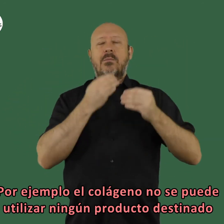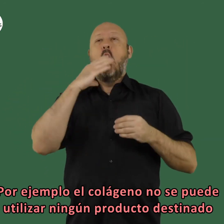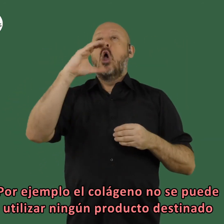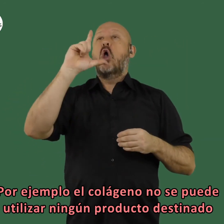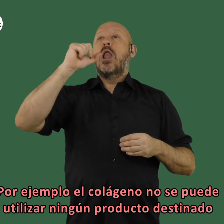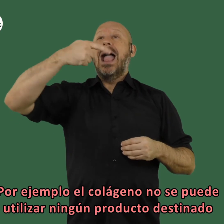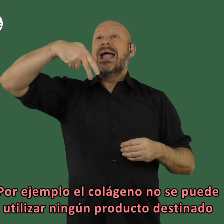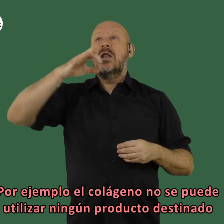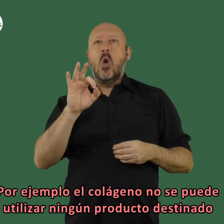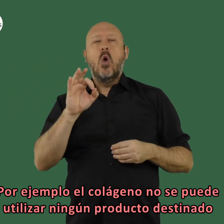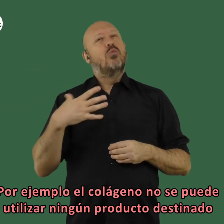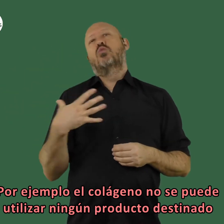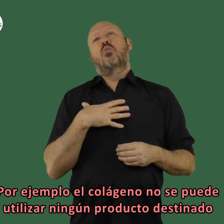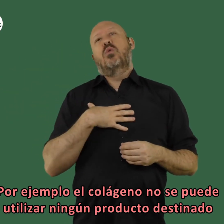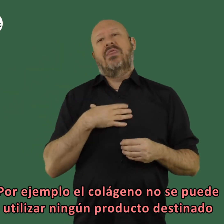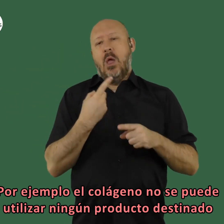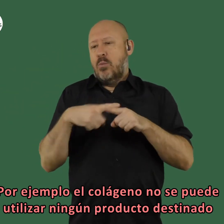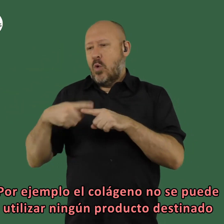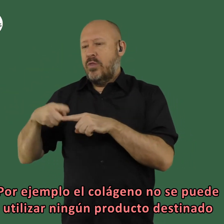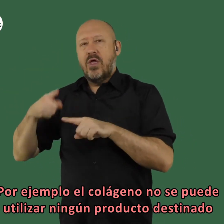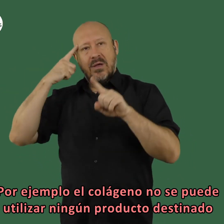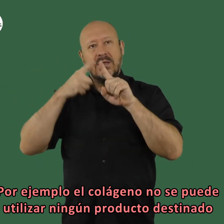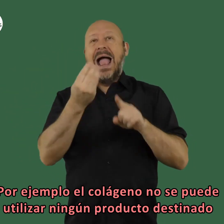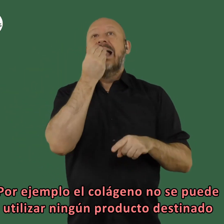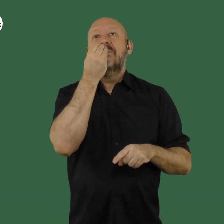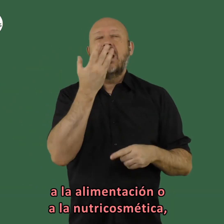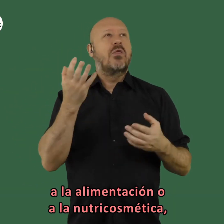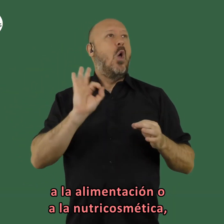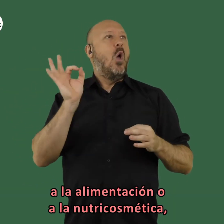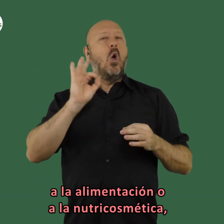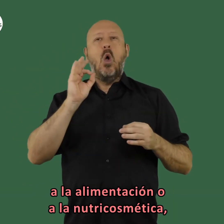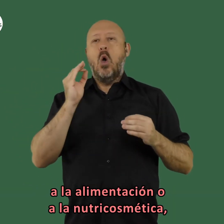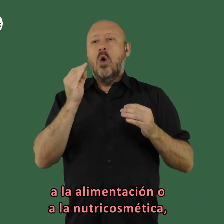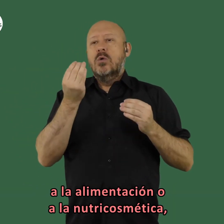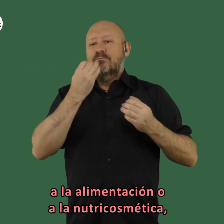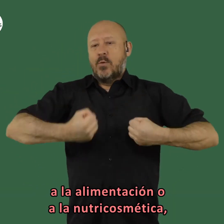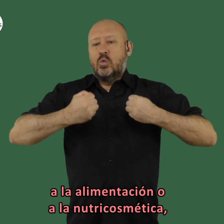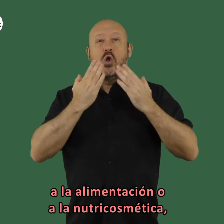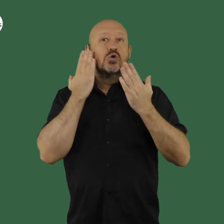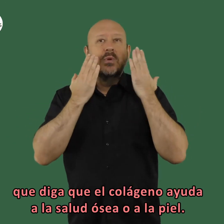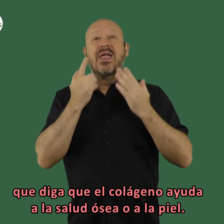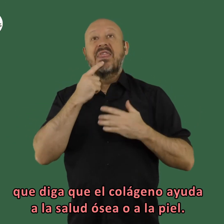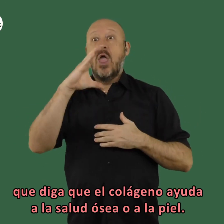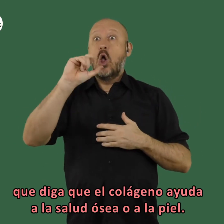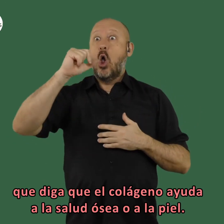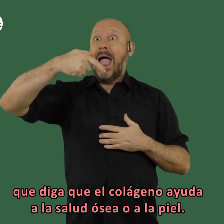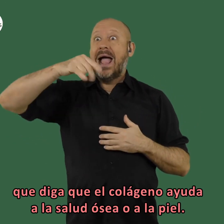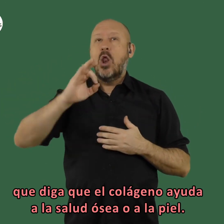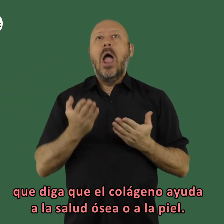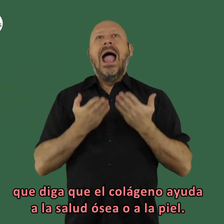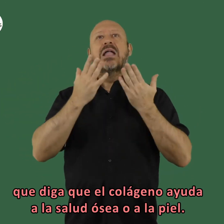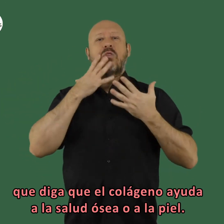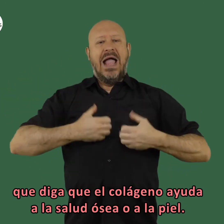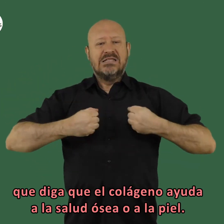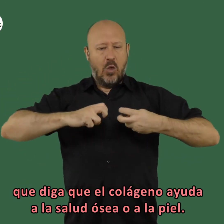por ejemplo el colágeno no se puede utilizar ningún producto destinado a la alimentación o a la nutricosmética que diga que el